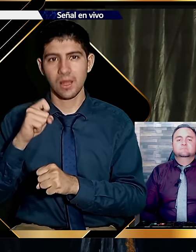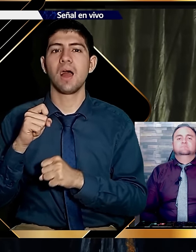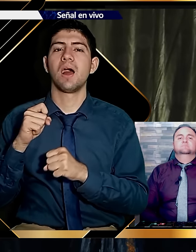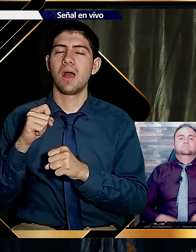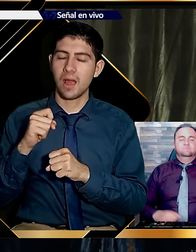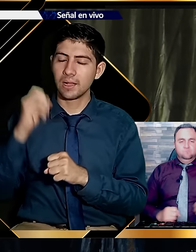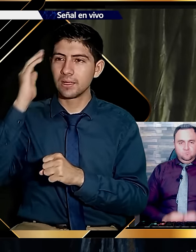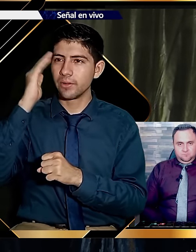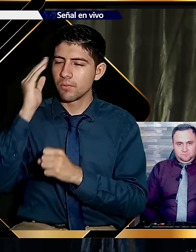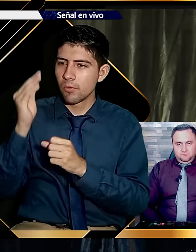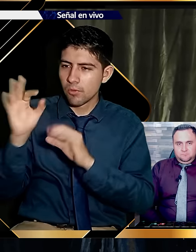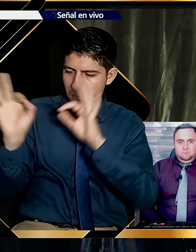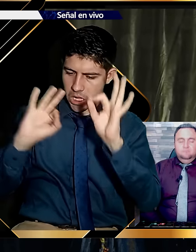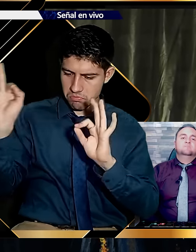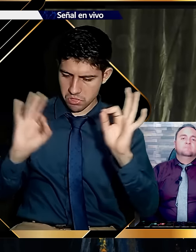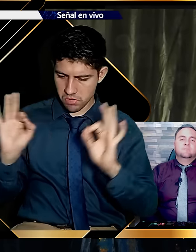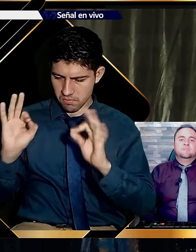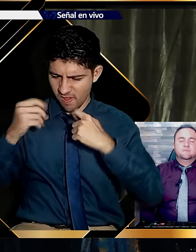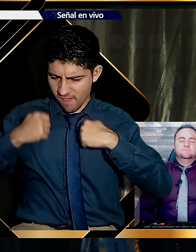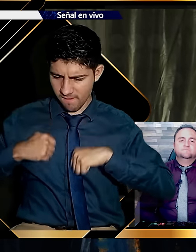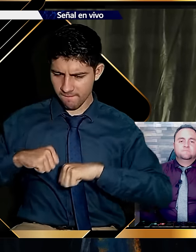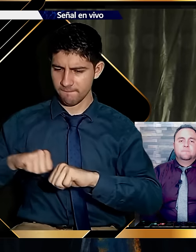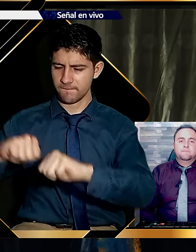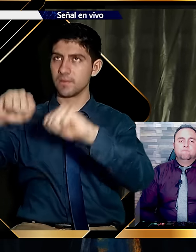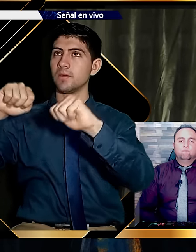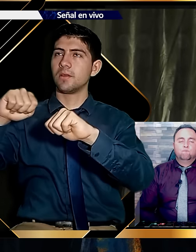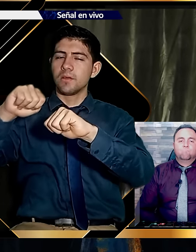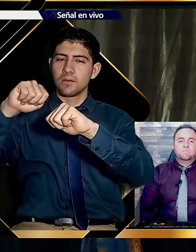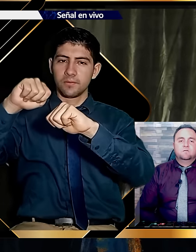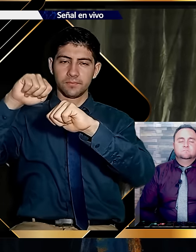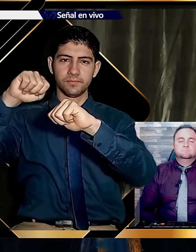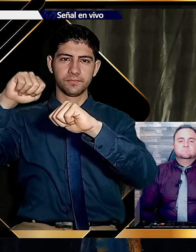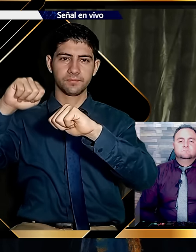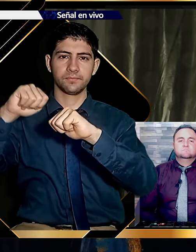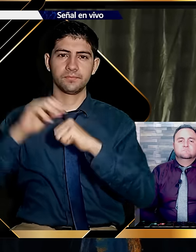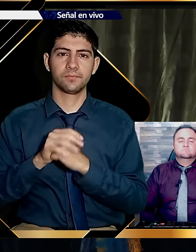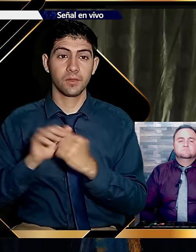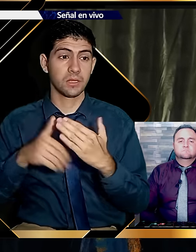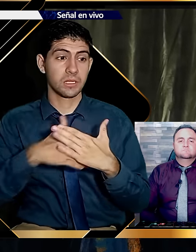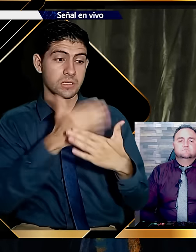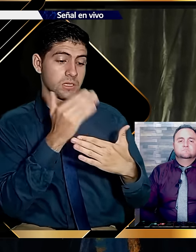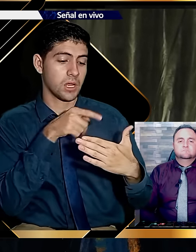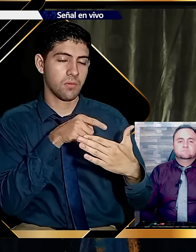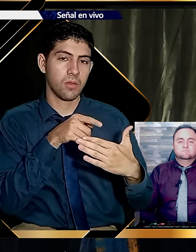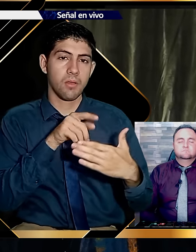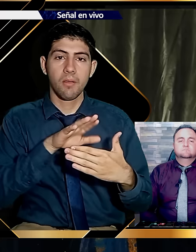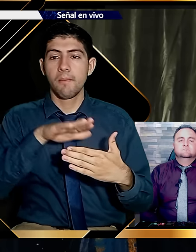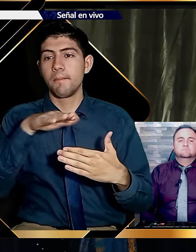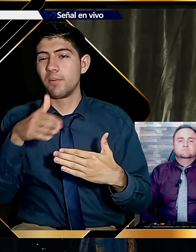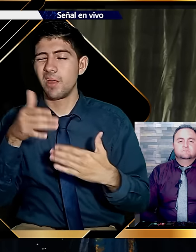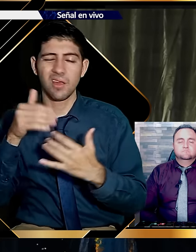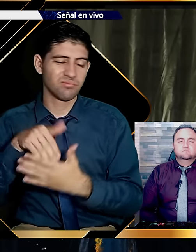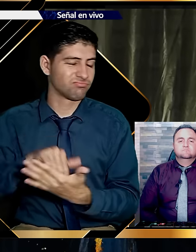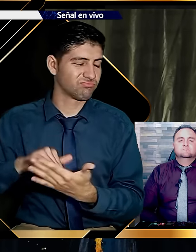que nos permite conocer. El orden y la constancia. El que persevera hasta el fin. Oiga. Esto no es